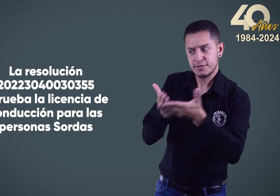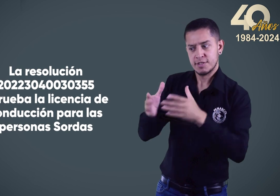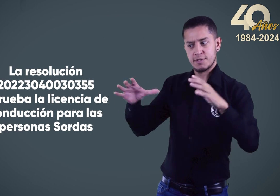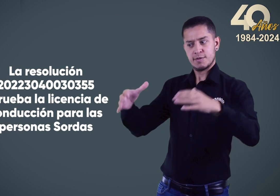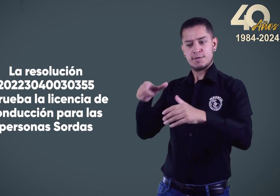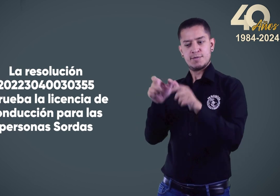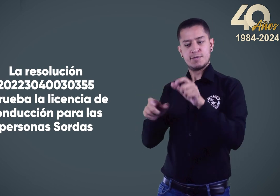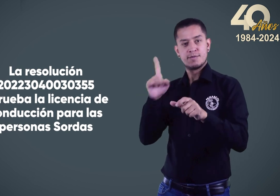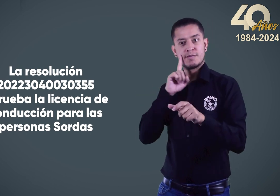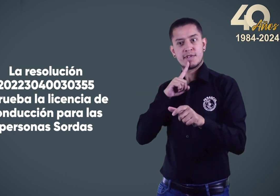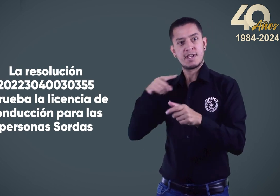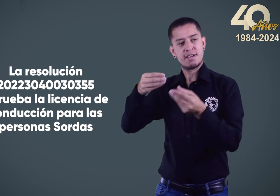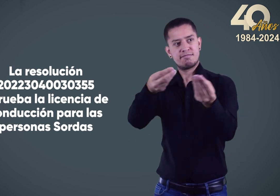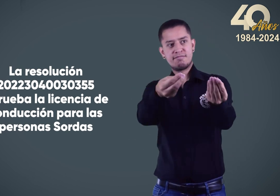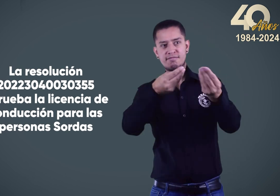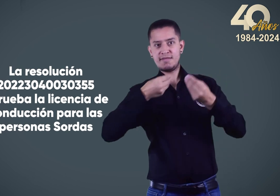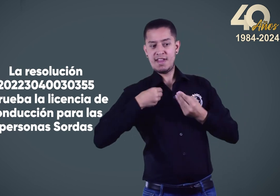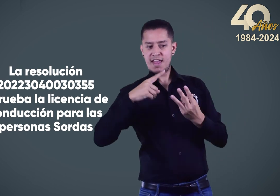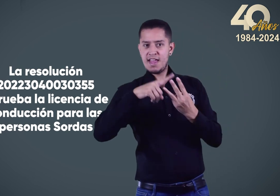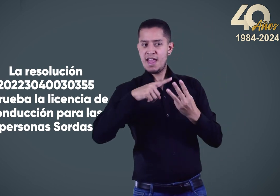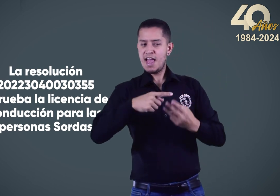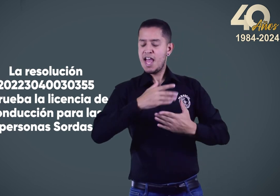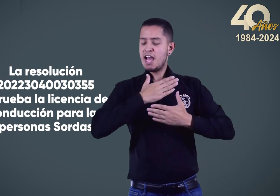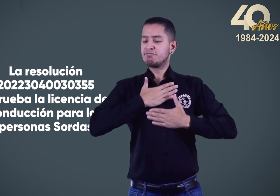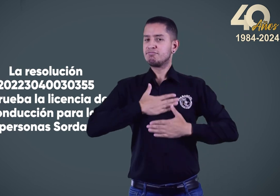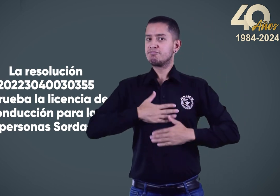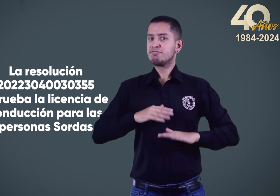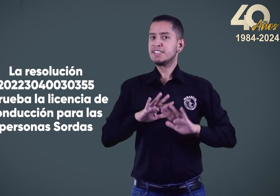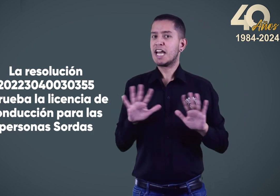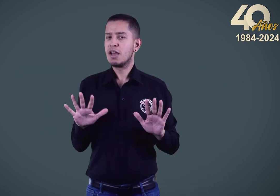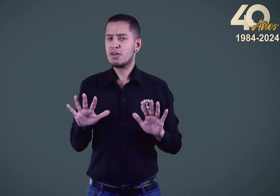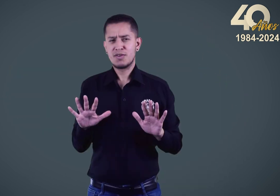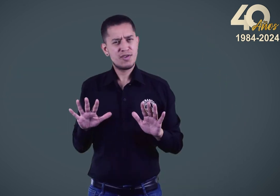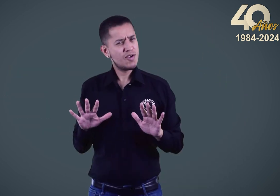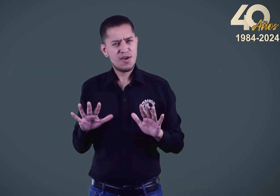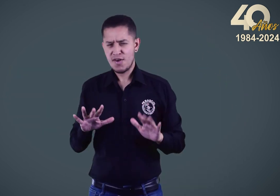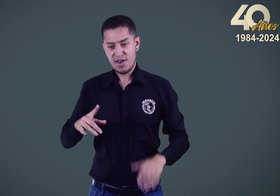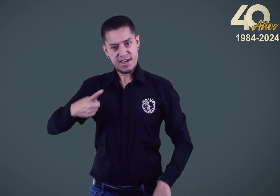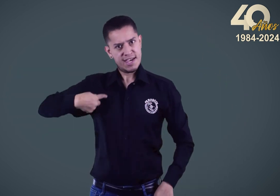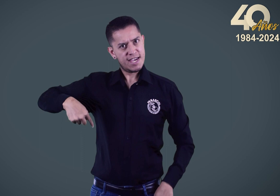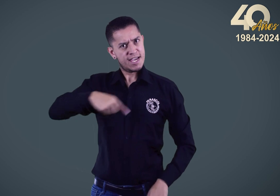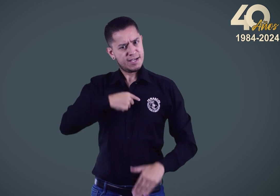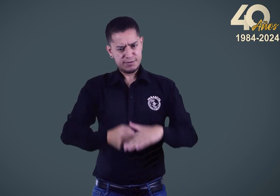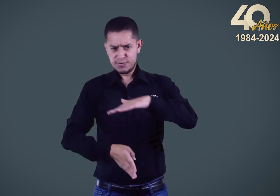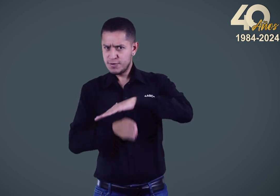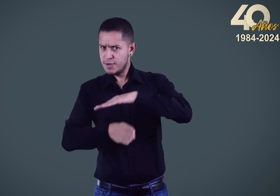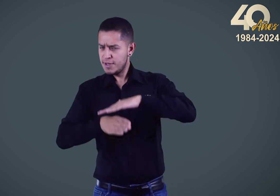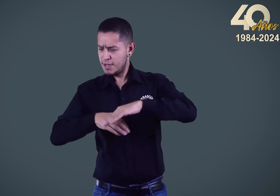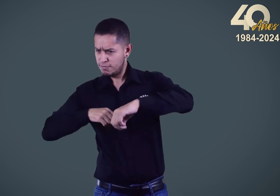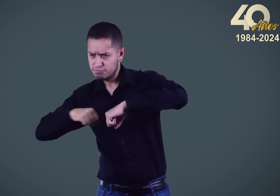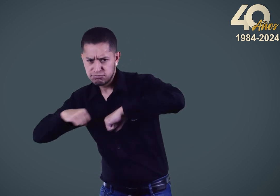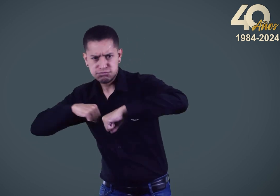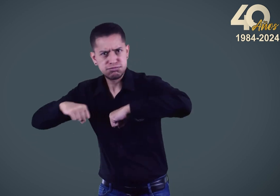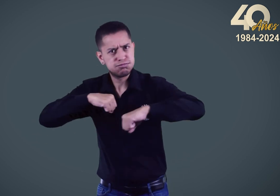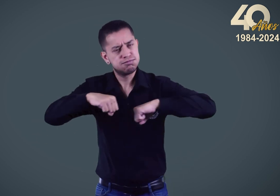Permitiendo así la licencia de conducción a la comunidad sorda, pero no es suficiente, seguimos incidiendo.